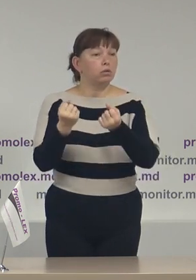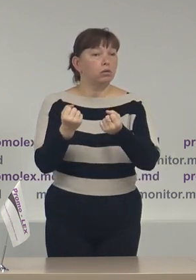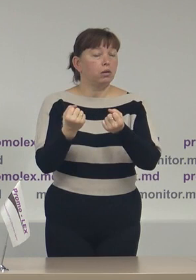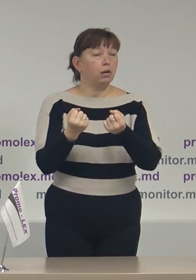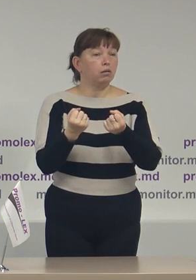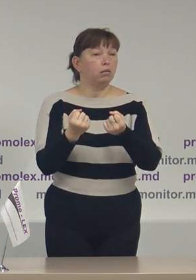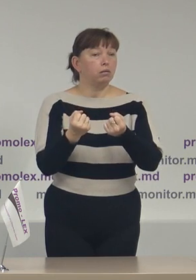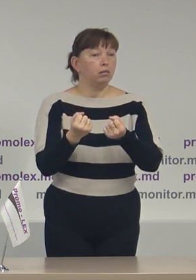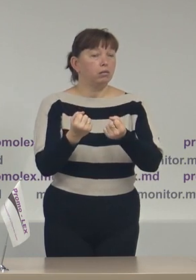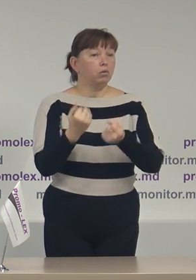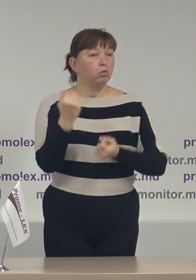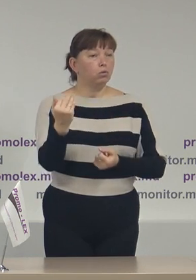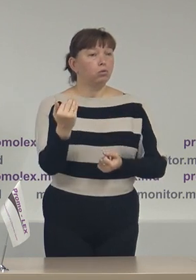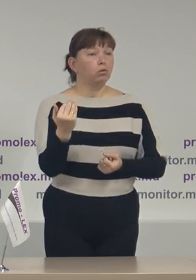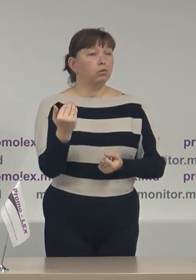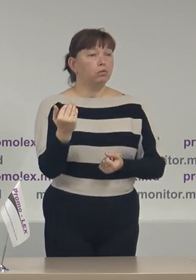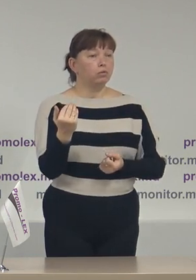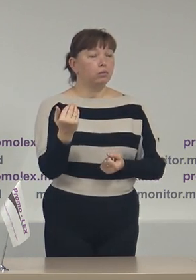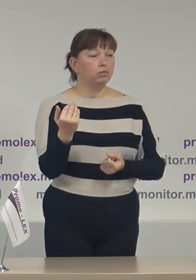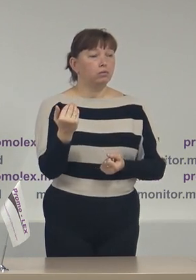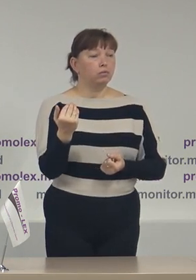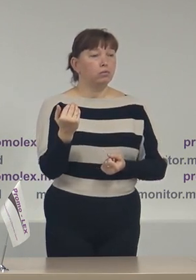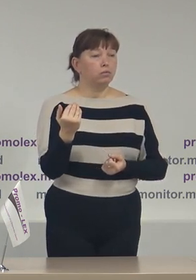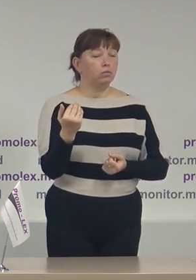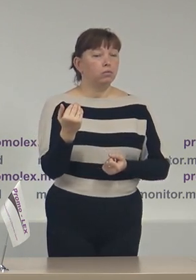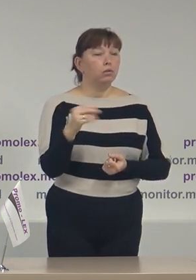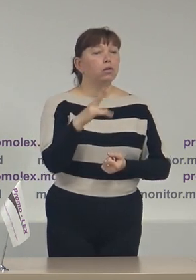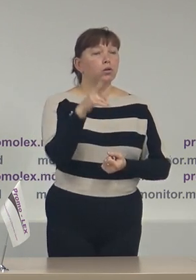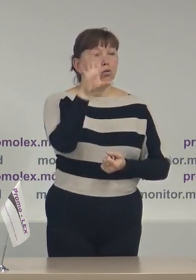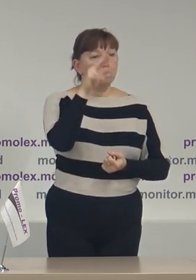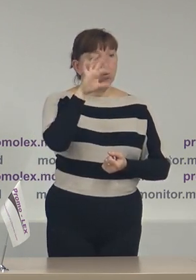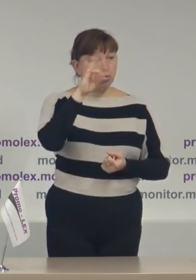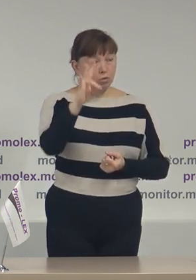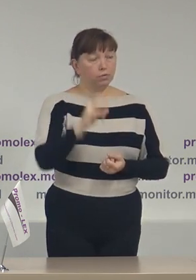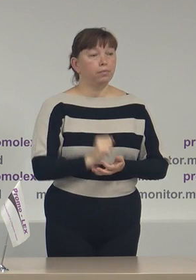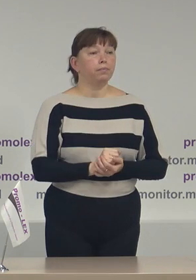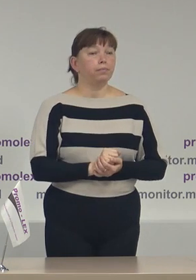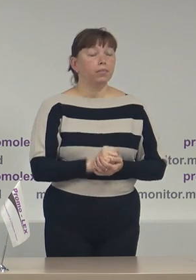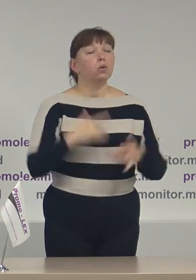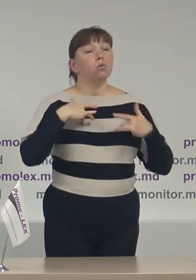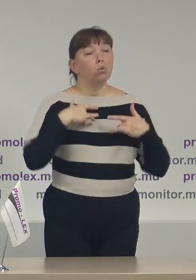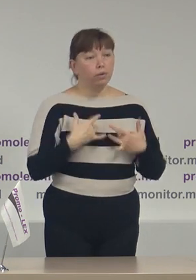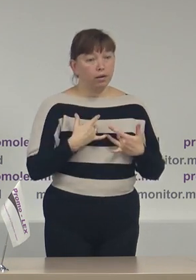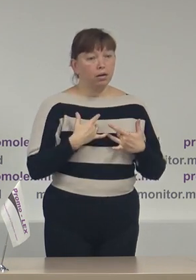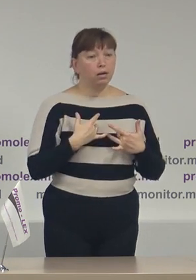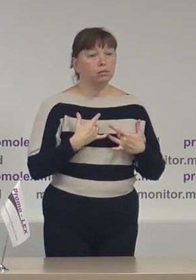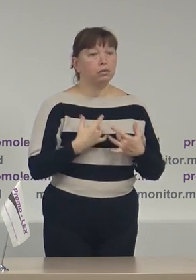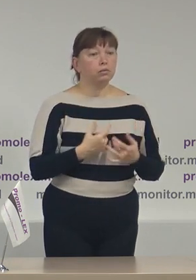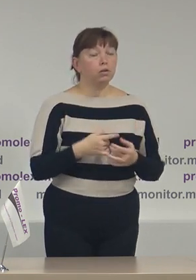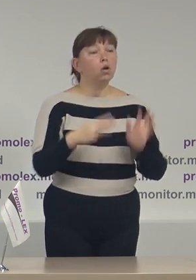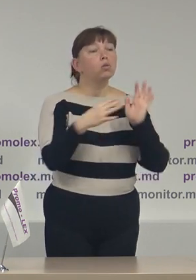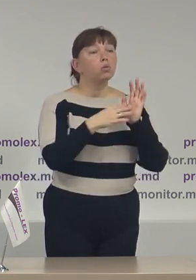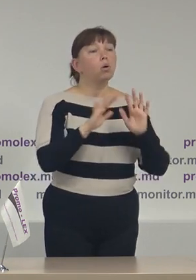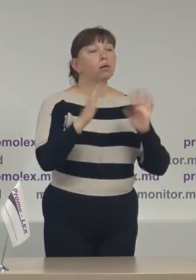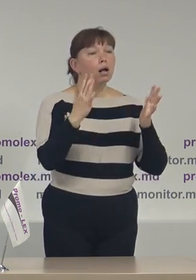implicarea în favoarea candidatul independent Igor Dodon. Cu regret 9